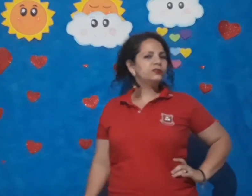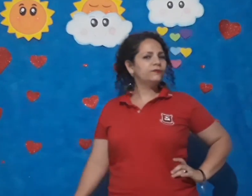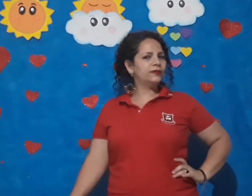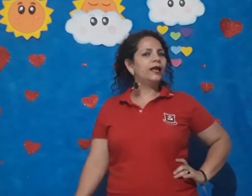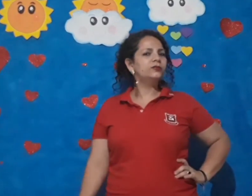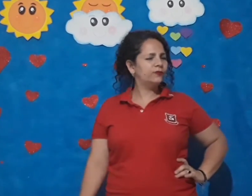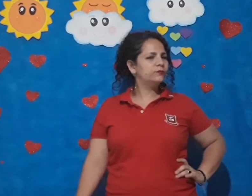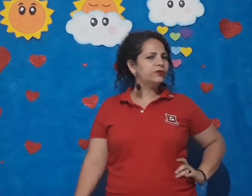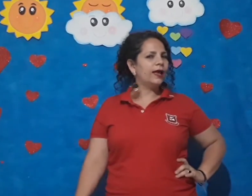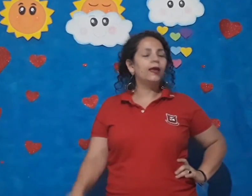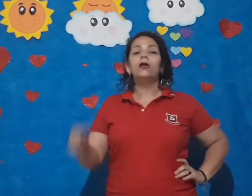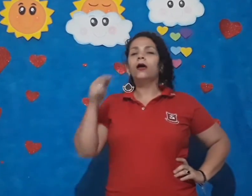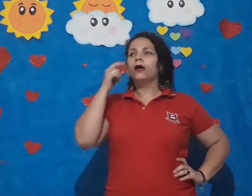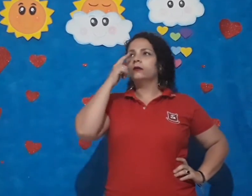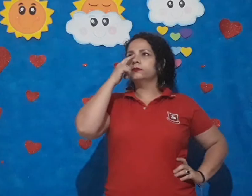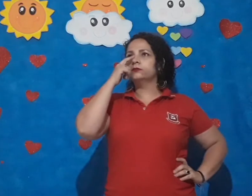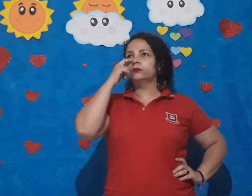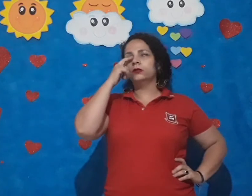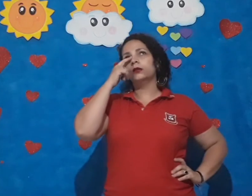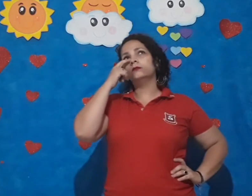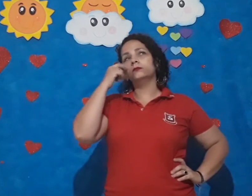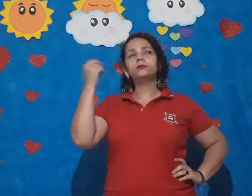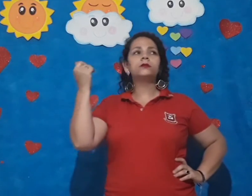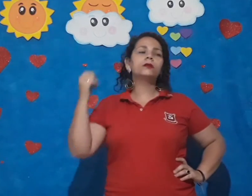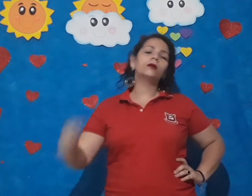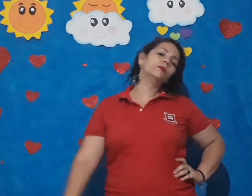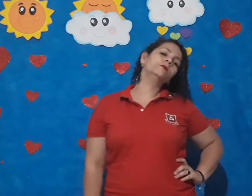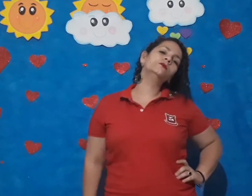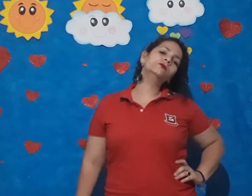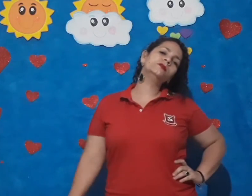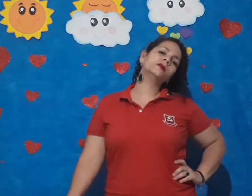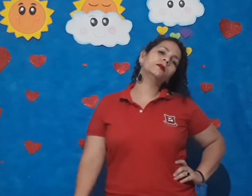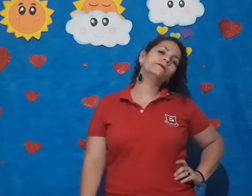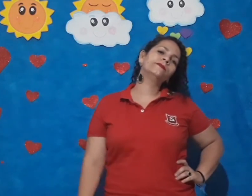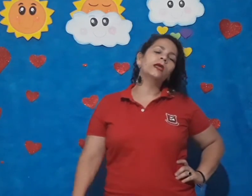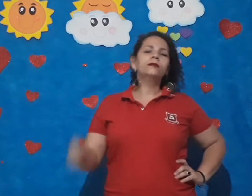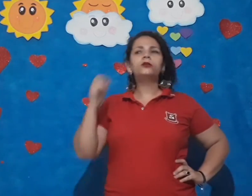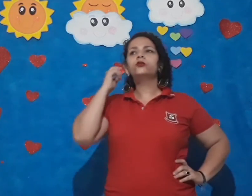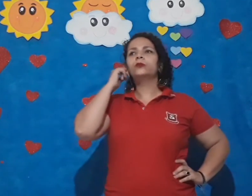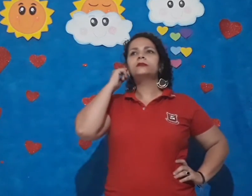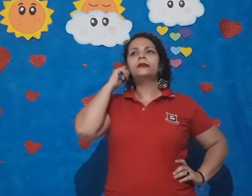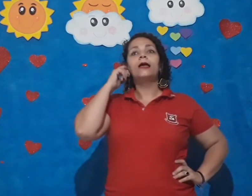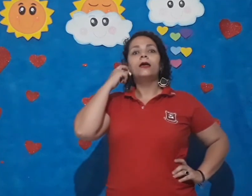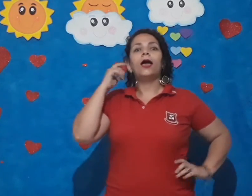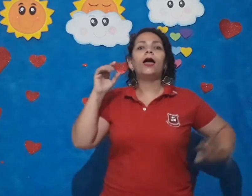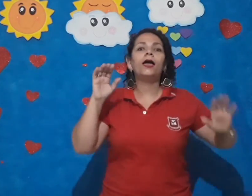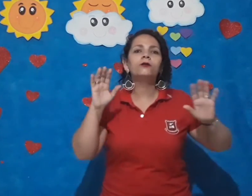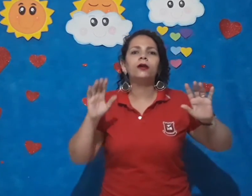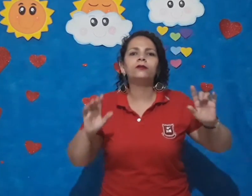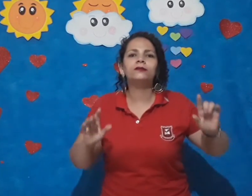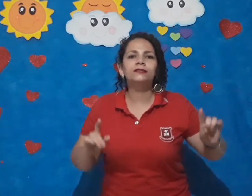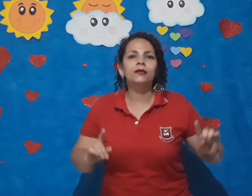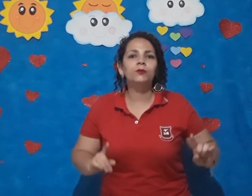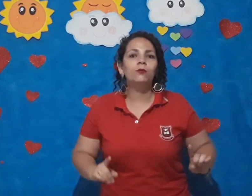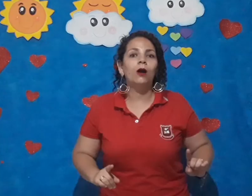atividade. Vamos lá? Ah, mas eu queria tanto cantar uma música. Deixa eu pensar. Ah, eu quero cantar sabe qual?